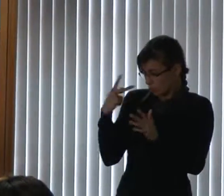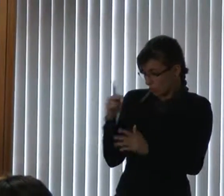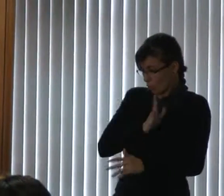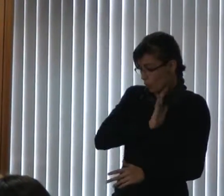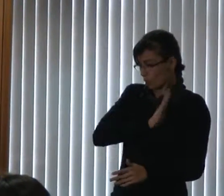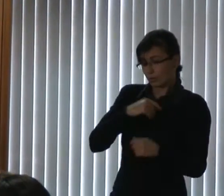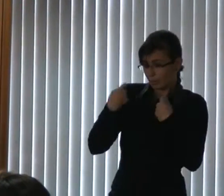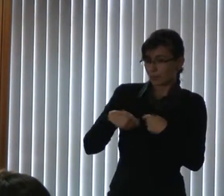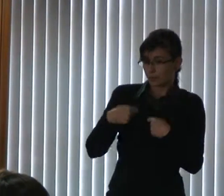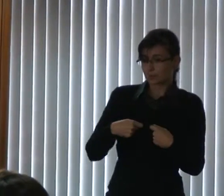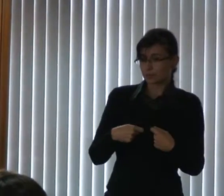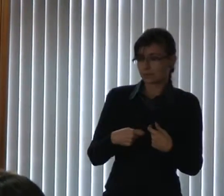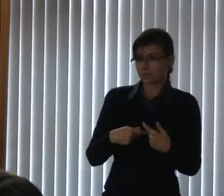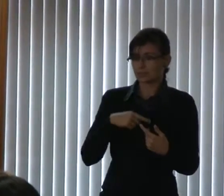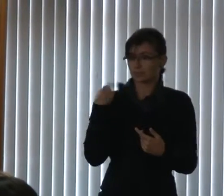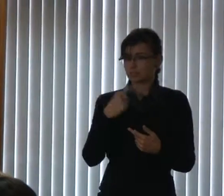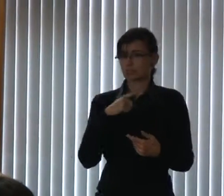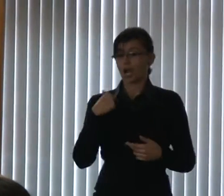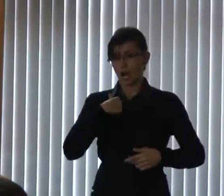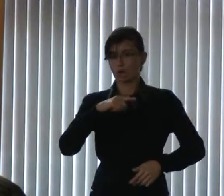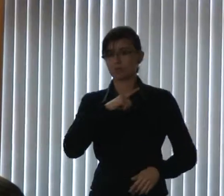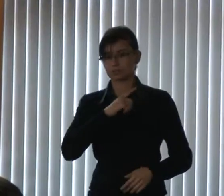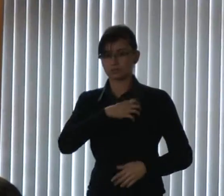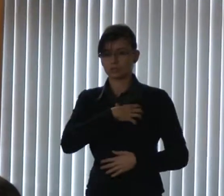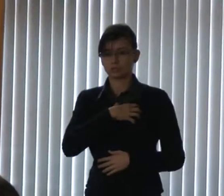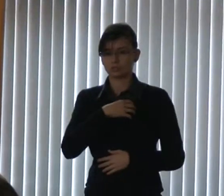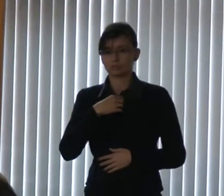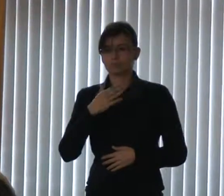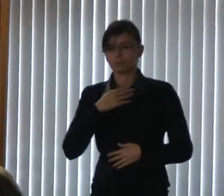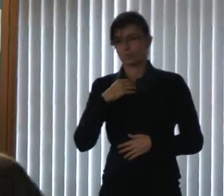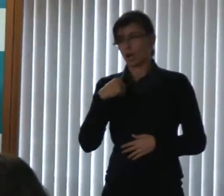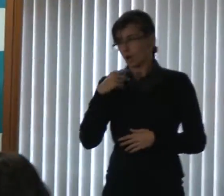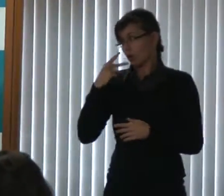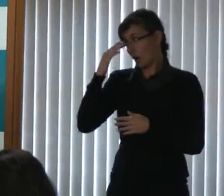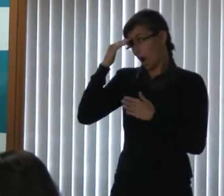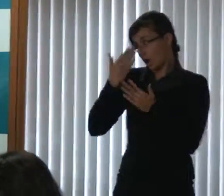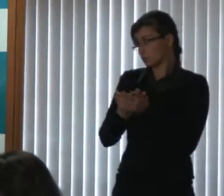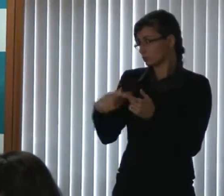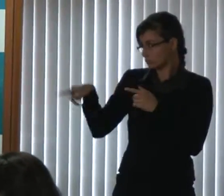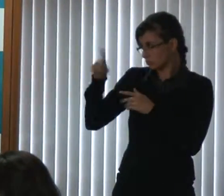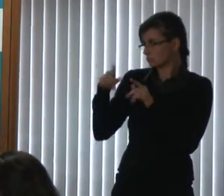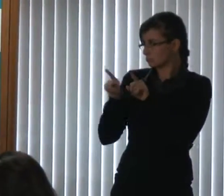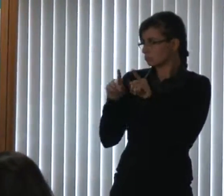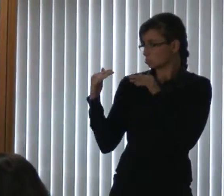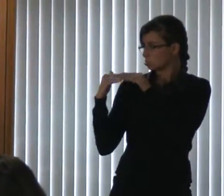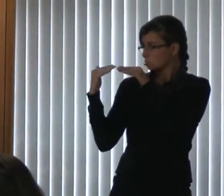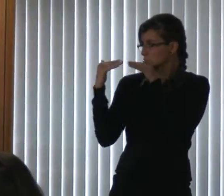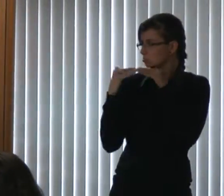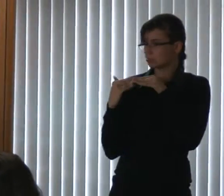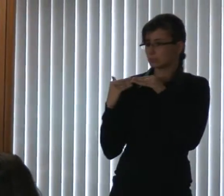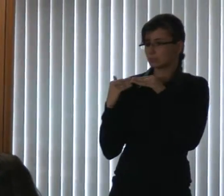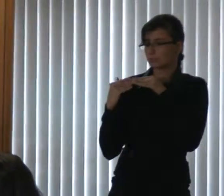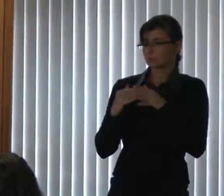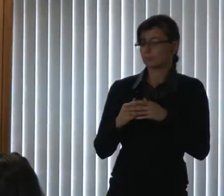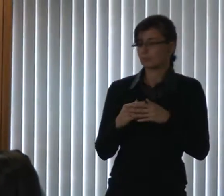Nós, eu tenho uma atitude comigo, e eu acredito que os vereadores dessa comissão também, aqui só o vereador Grupo Estúdio, é o vereador